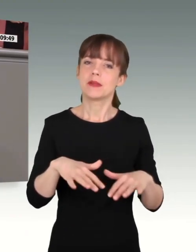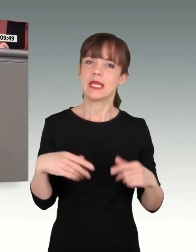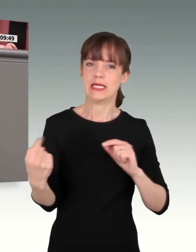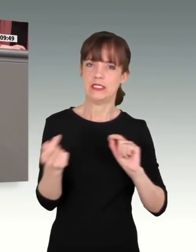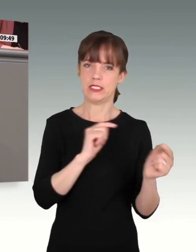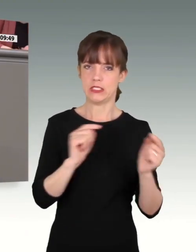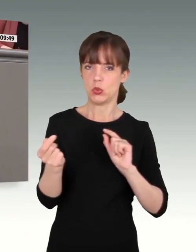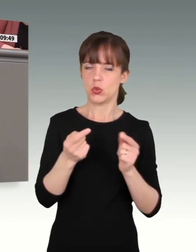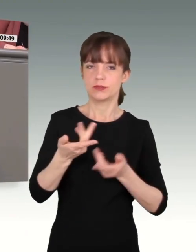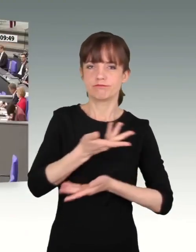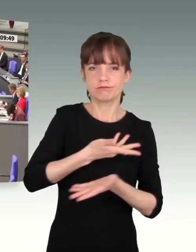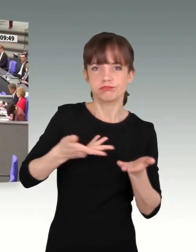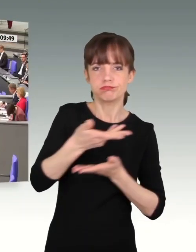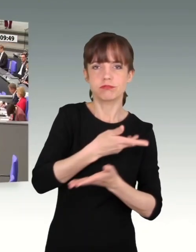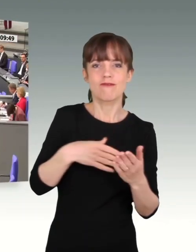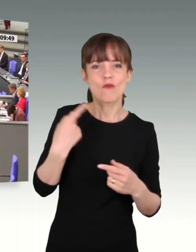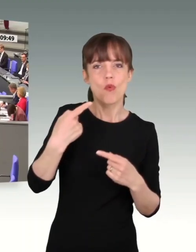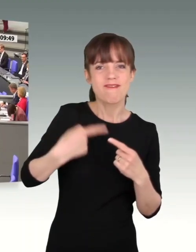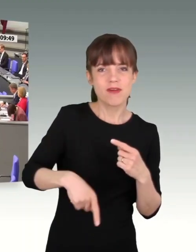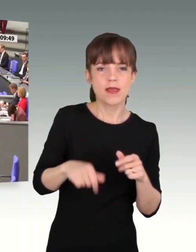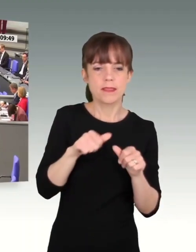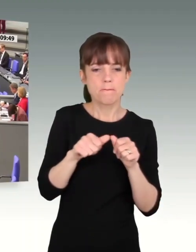Unzulänglichkeiten jetzt zu beseitigen.